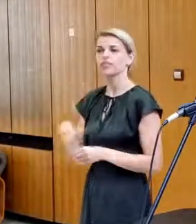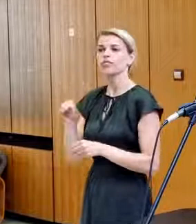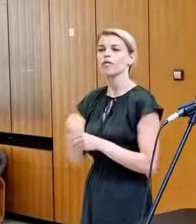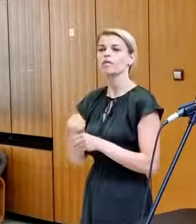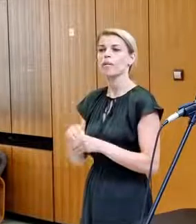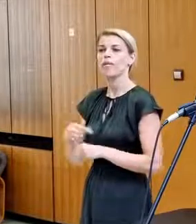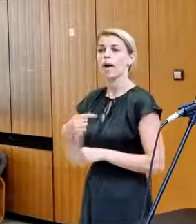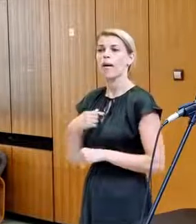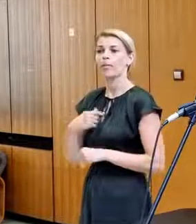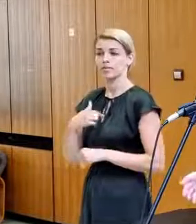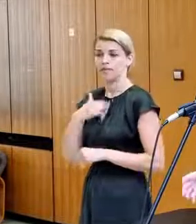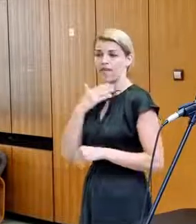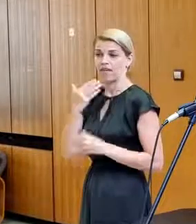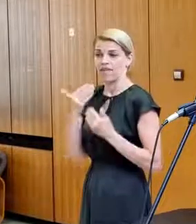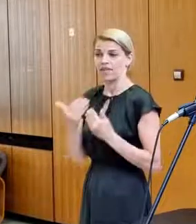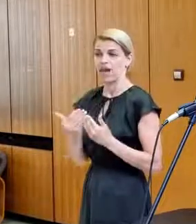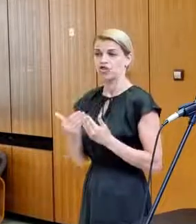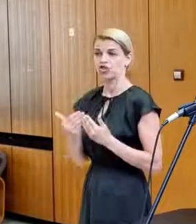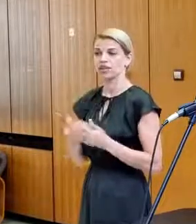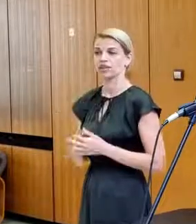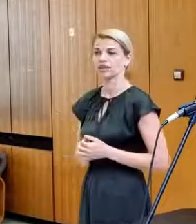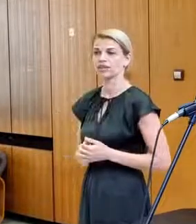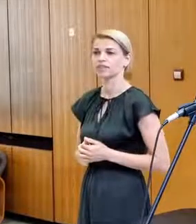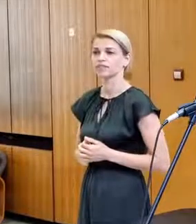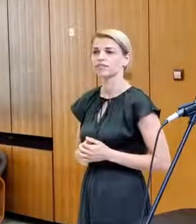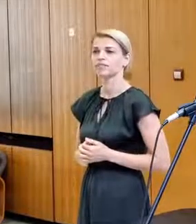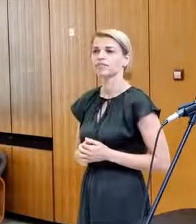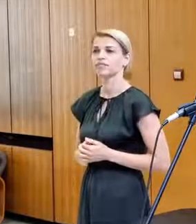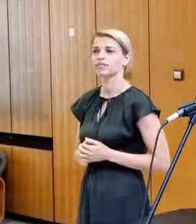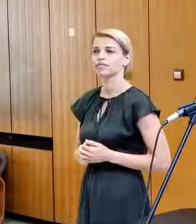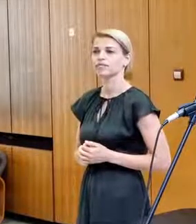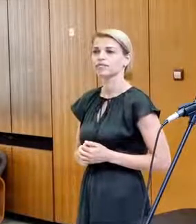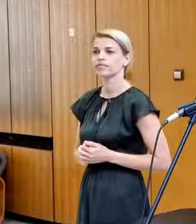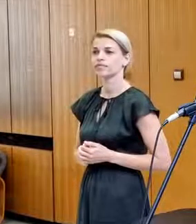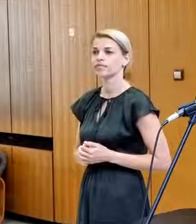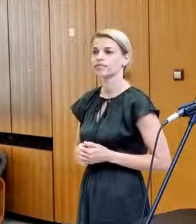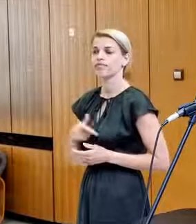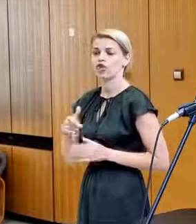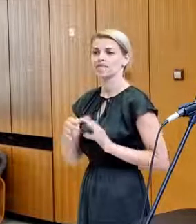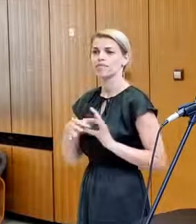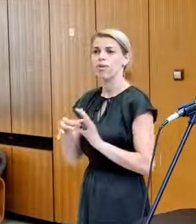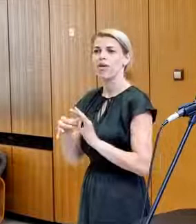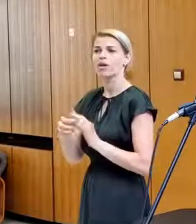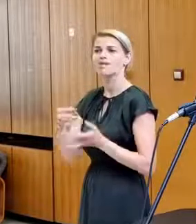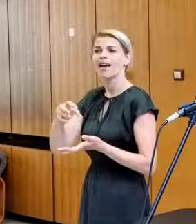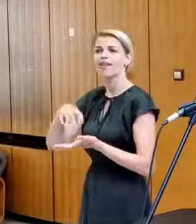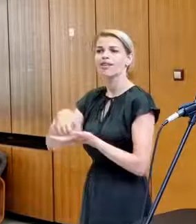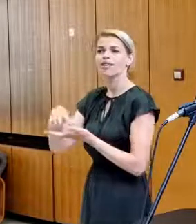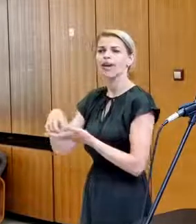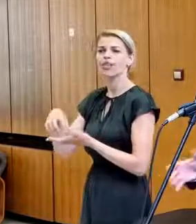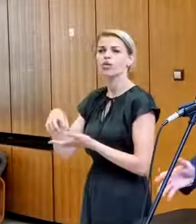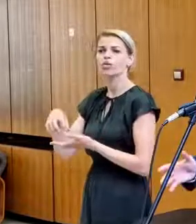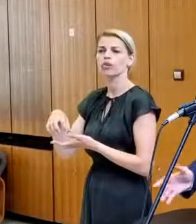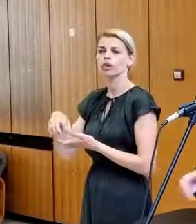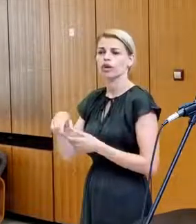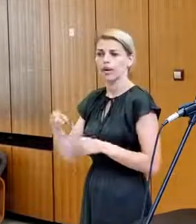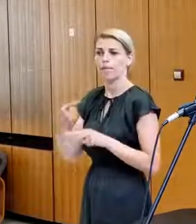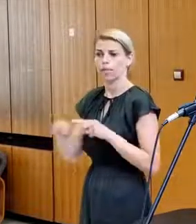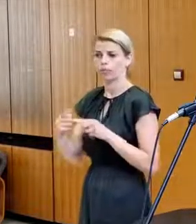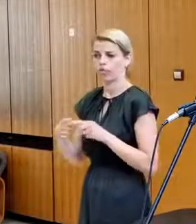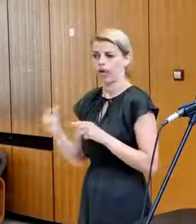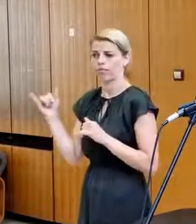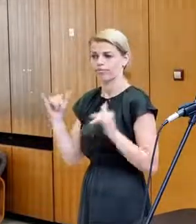my sme veľmi vďační za to, že spojenecké jednotky sem postupne